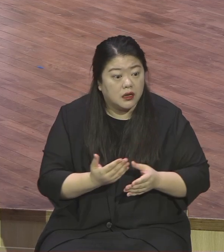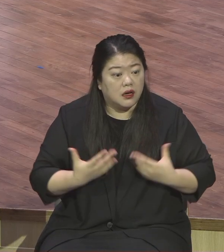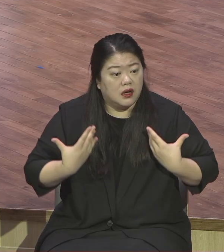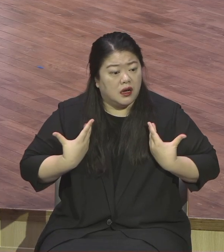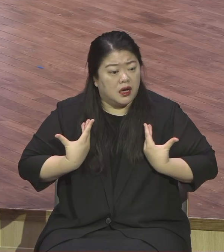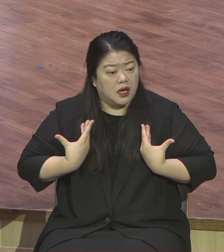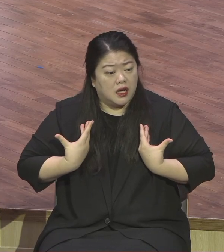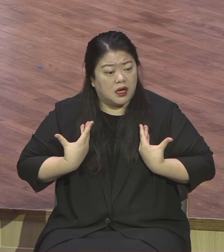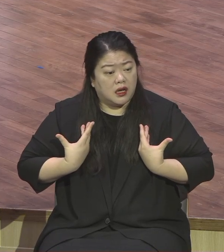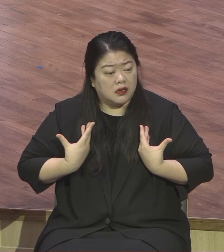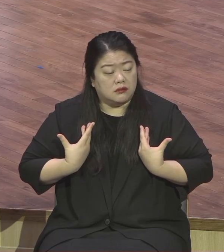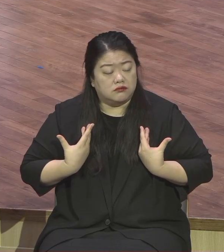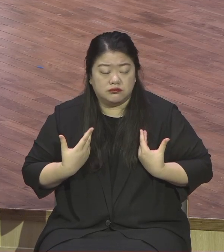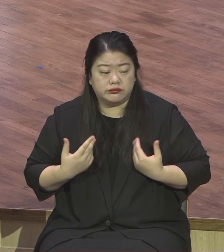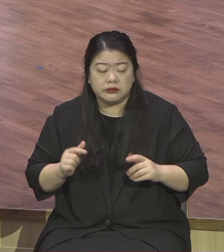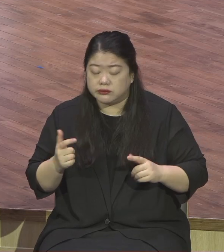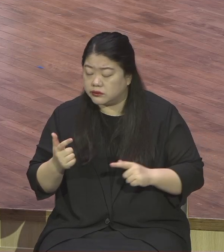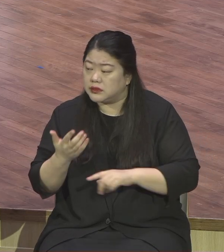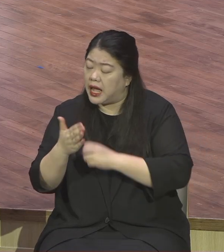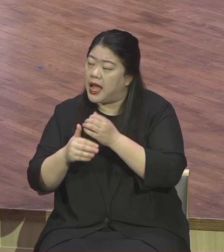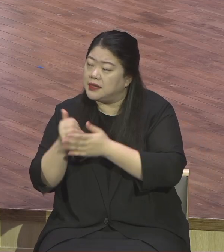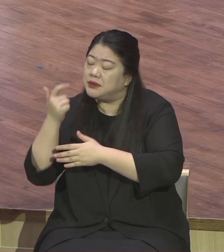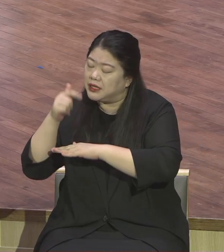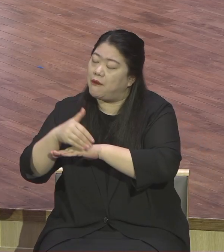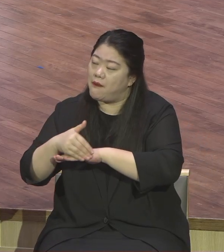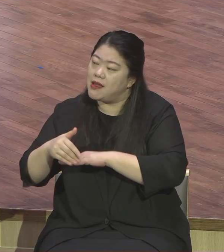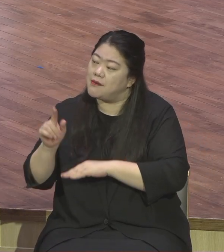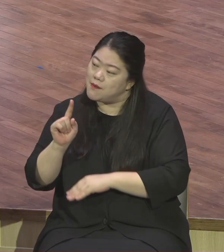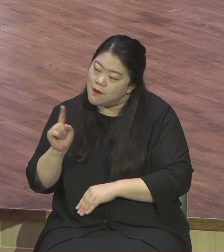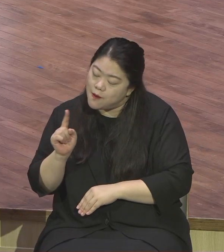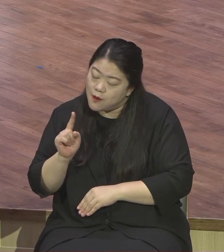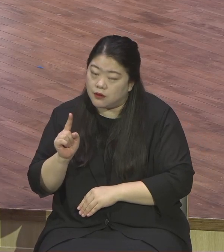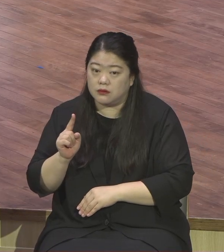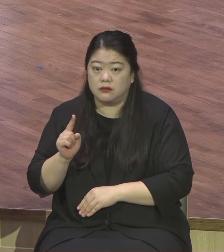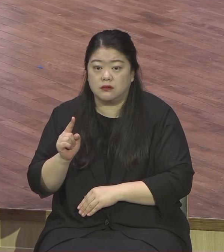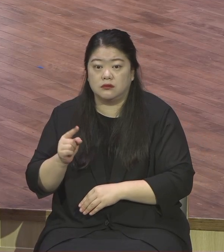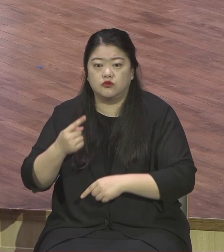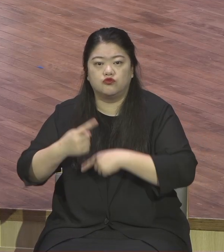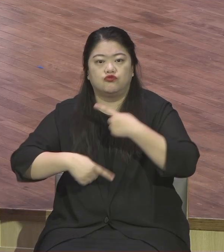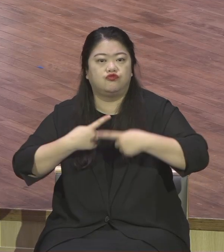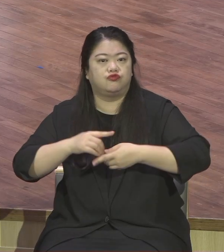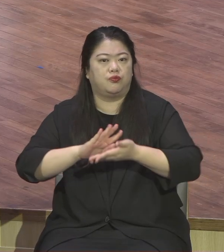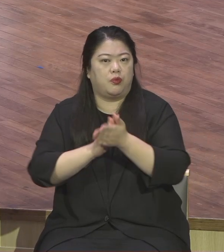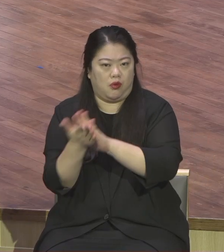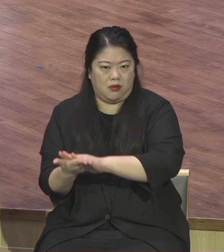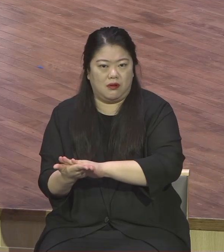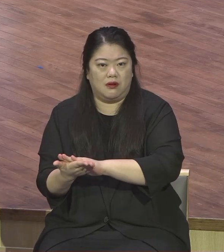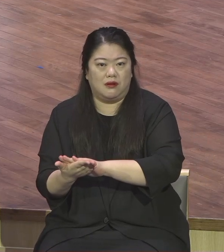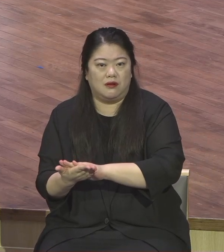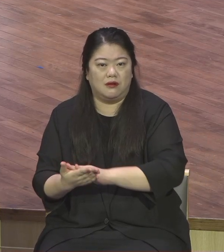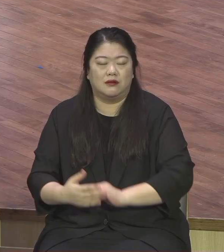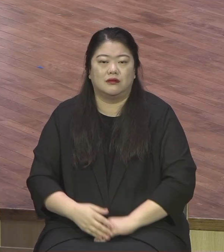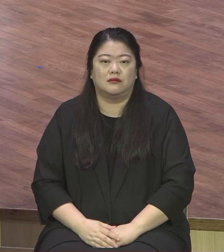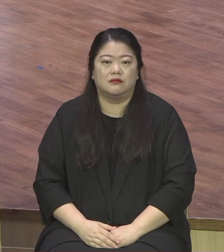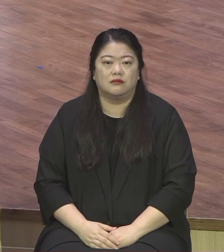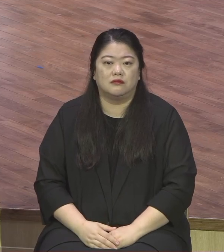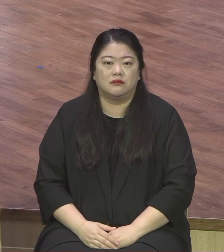삶의 역경에 인해 가지고 여러 가지 좌절, 절망 가운데 빠져 있는